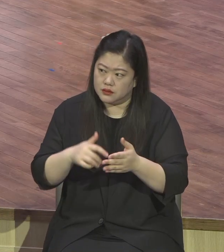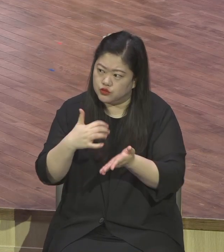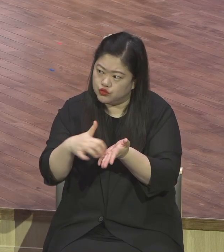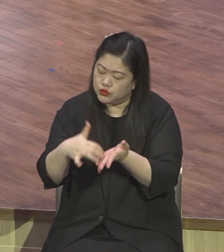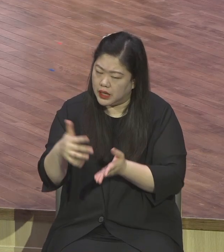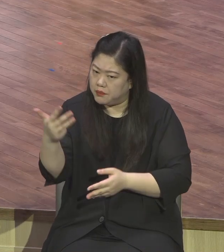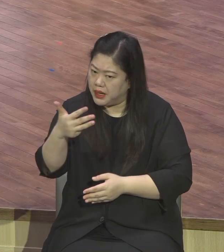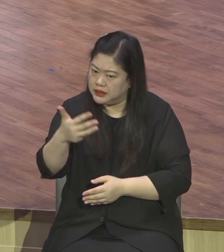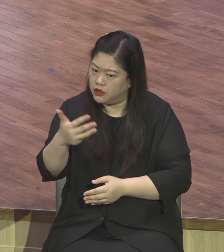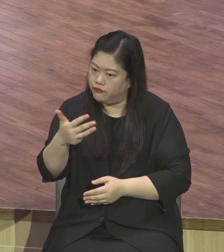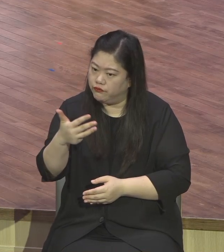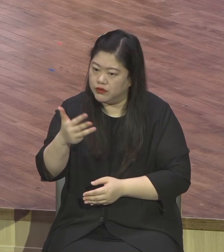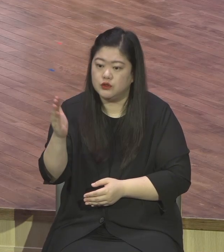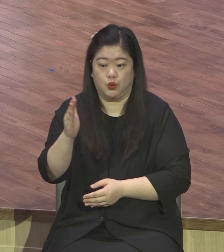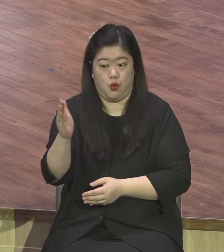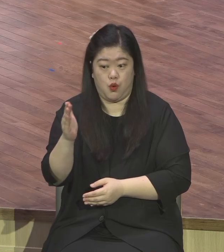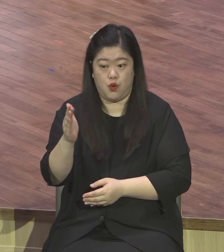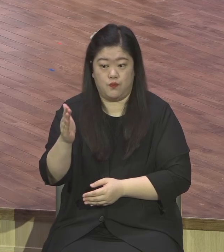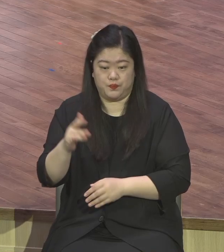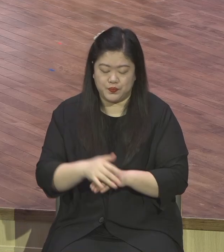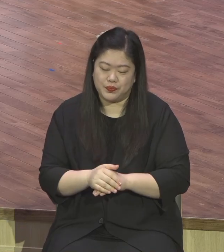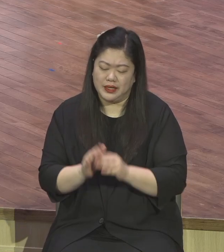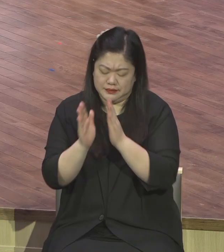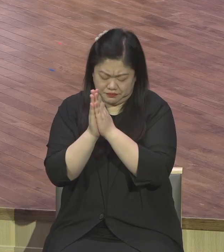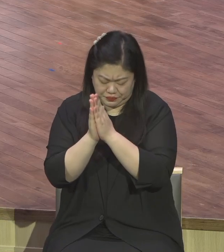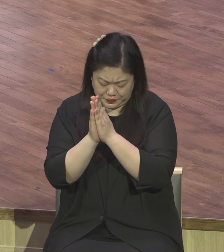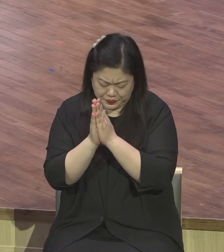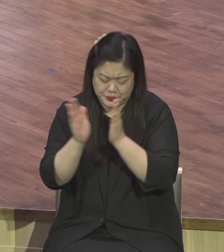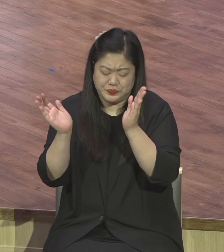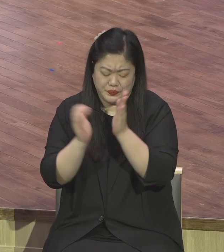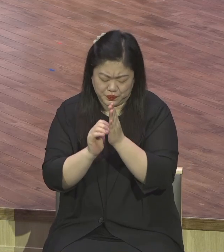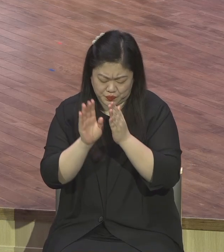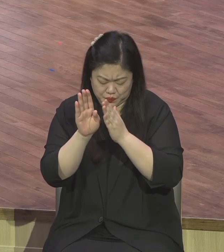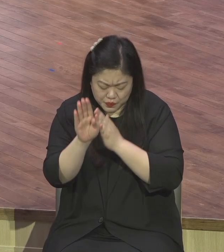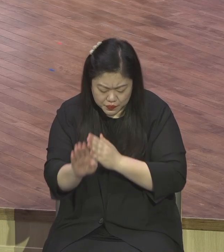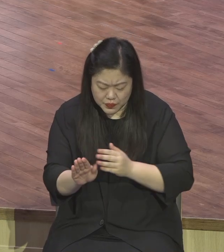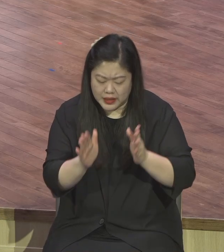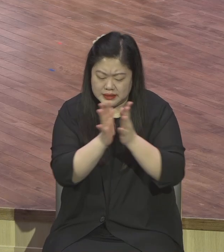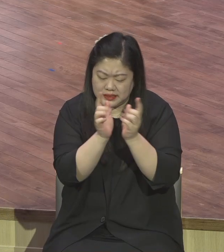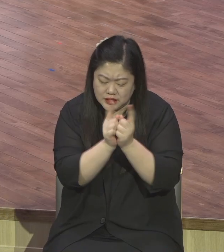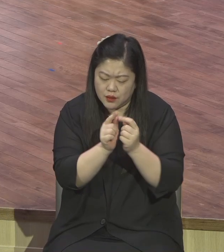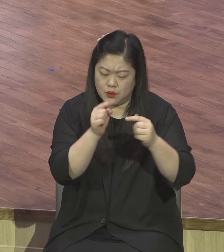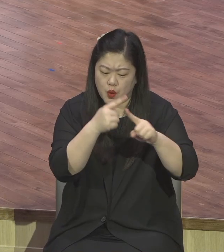기도하다가 그 가운데 오프라인으로 385명, 온라인으로